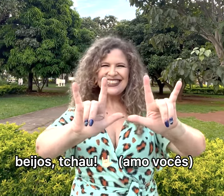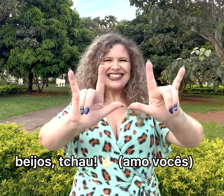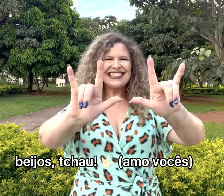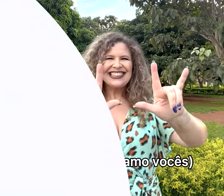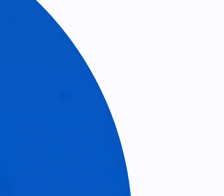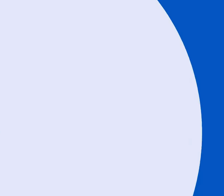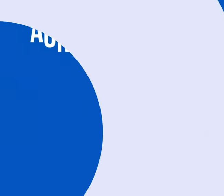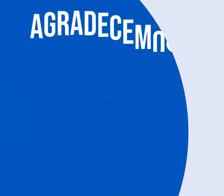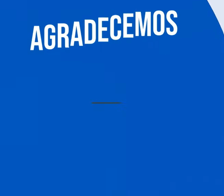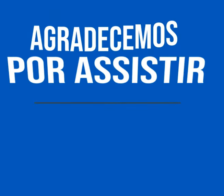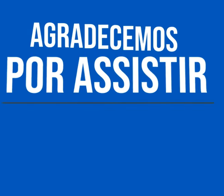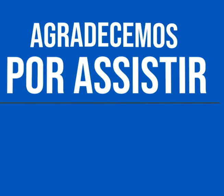tchau!